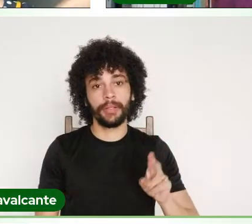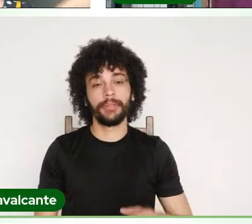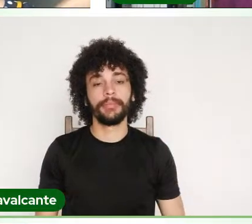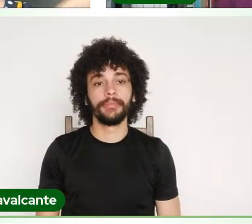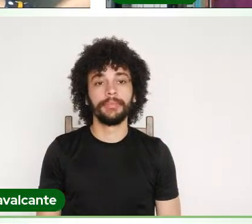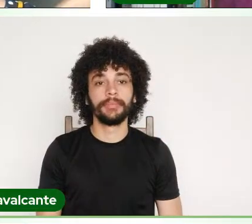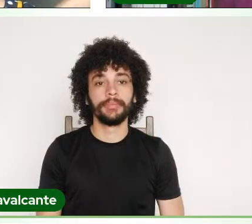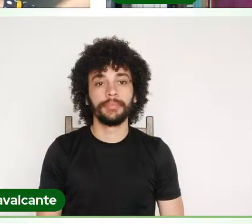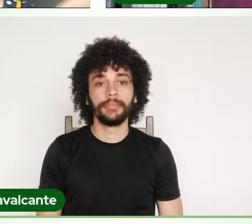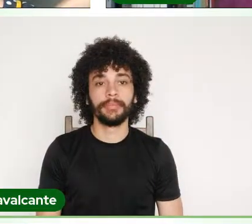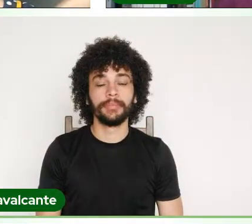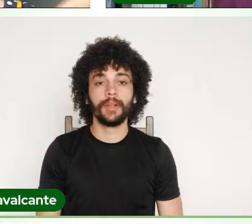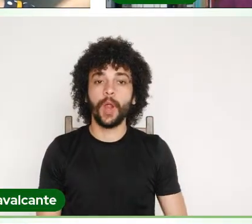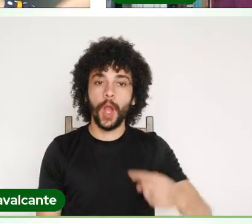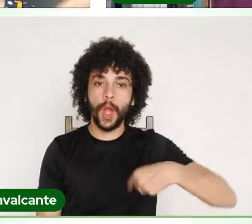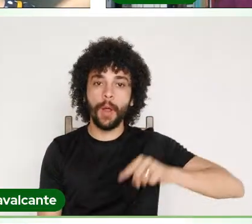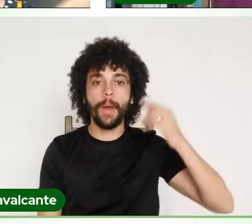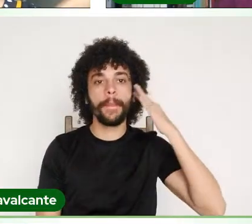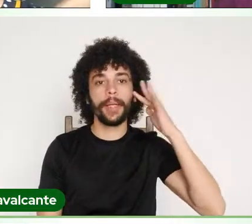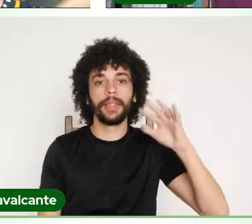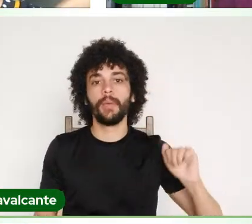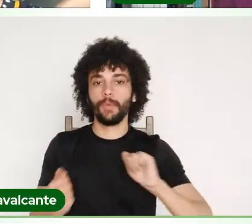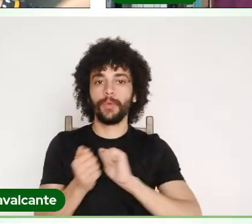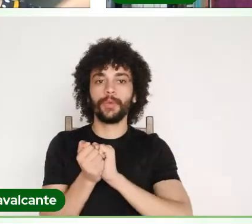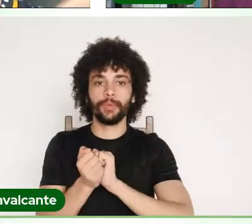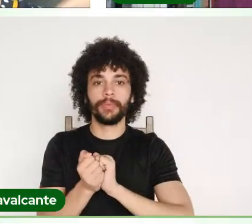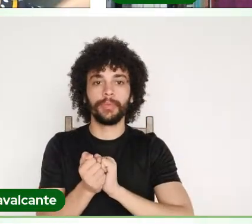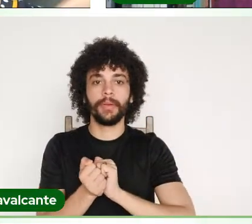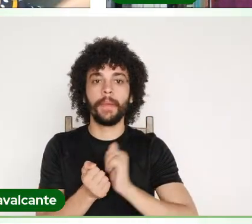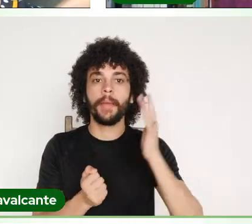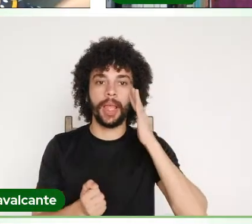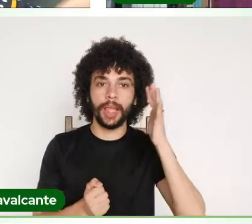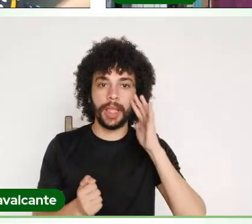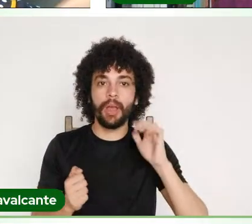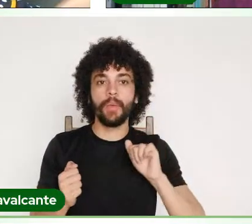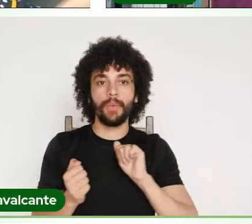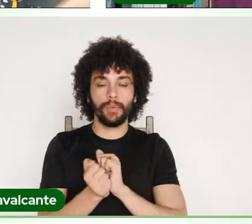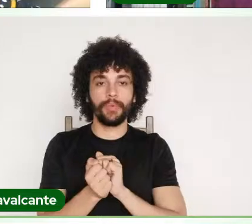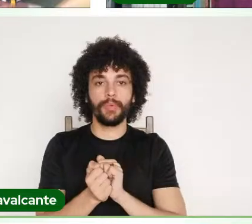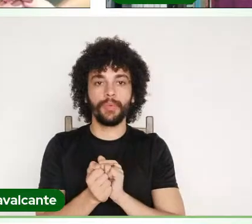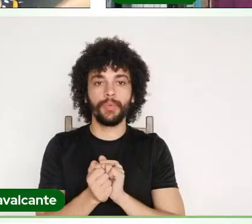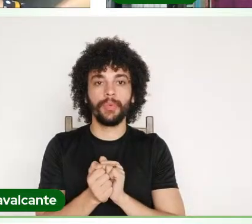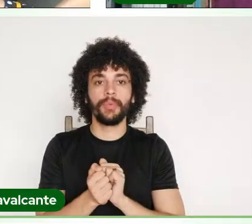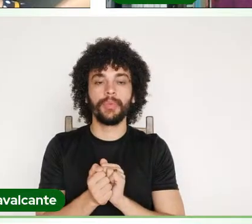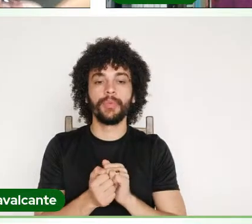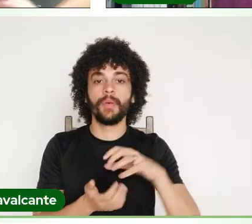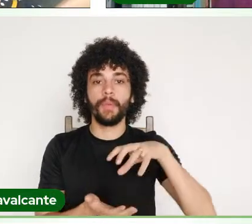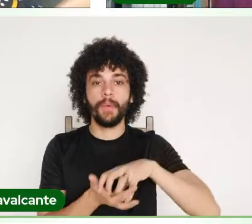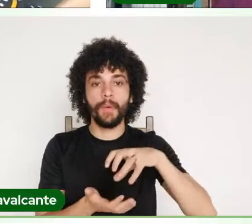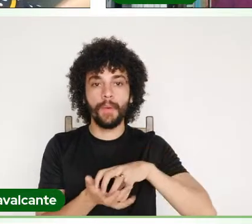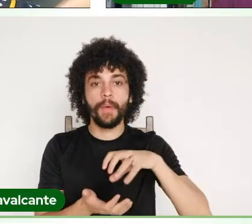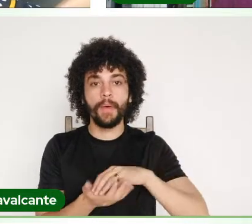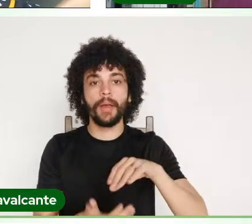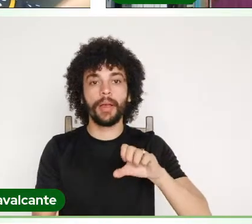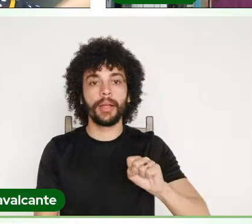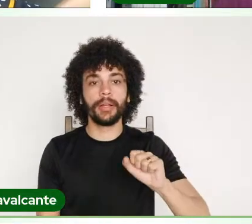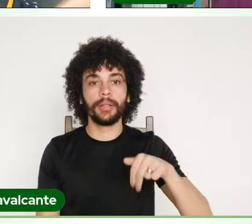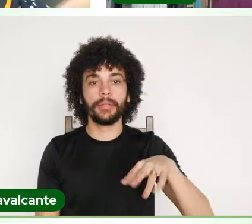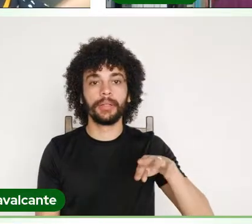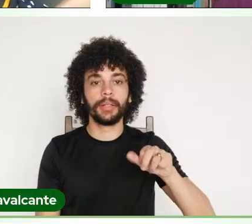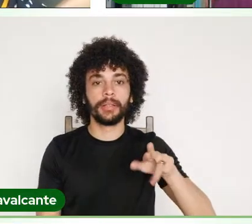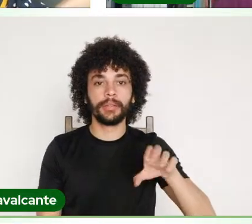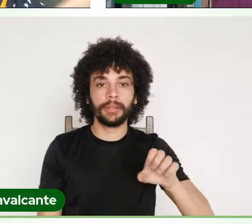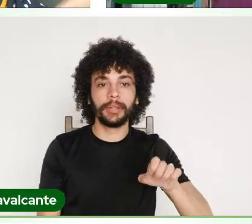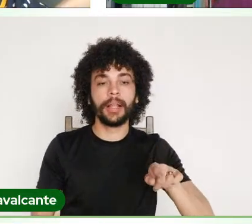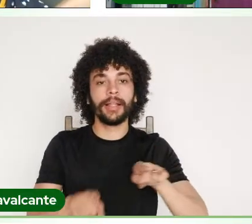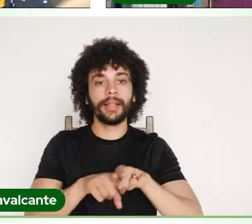nós pensamos juntos, nós pensamos juntos com o antigo campus de Santarém, e nós pensamos juntos